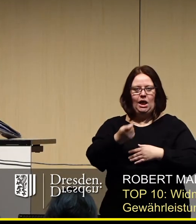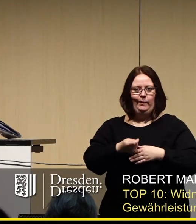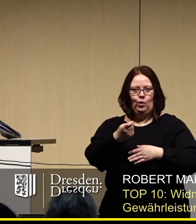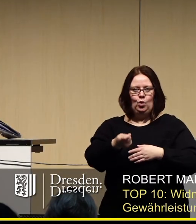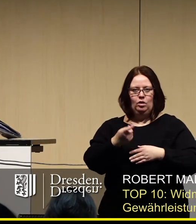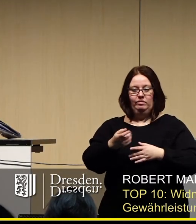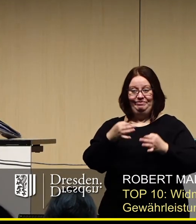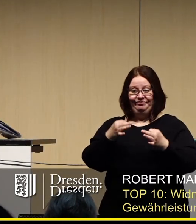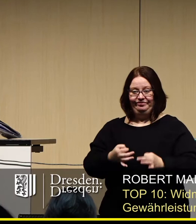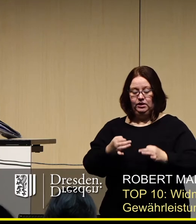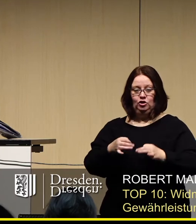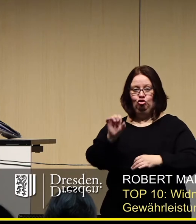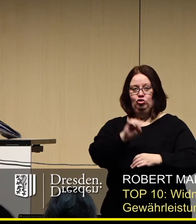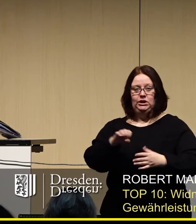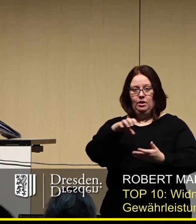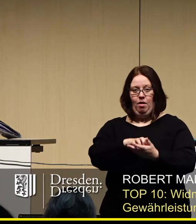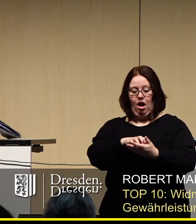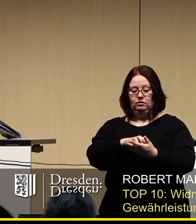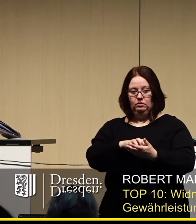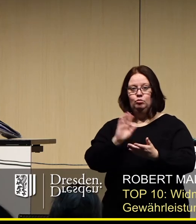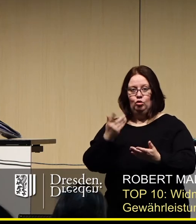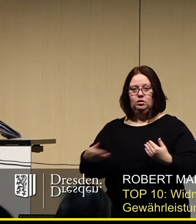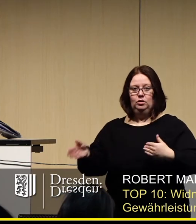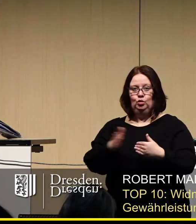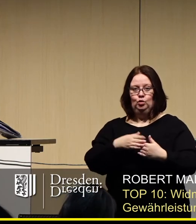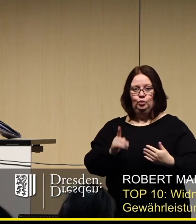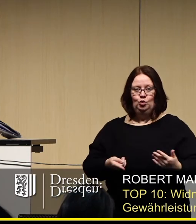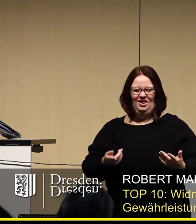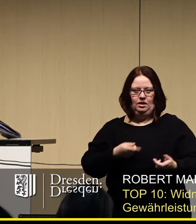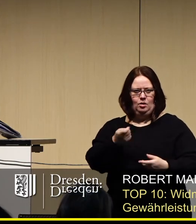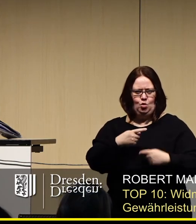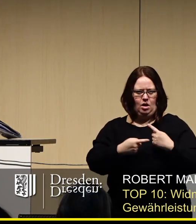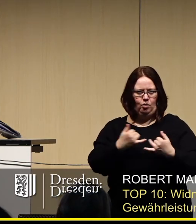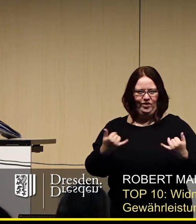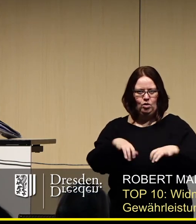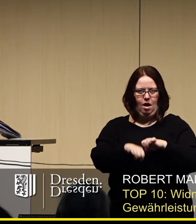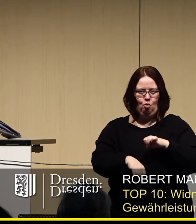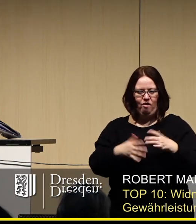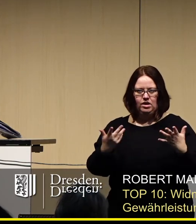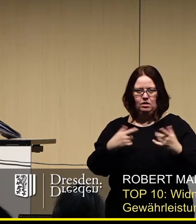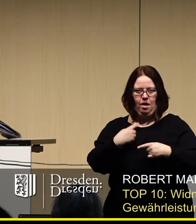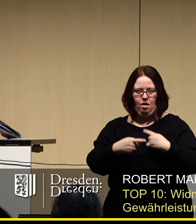für den Fall, dass der Striezelmarkt mitten im Geschehen dann doch mal geschlossen wird oder abgebrochen wird.